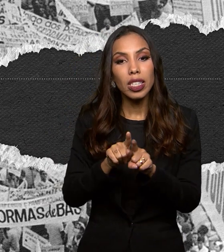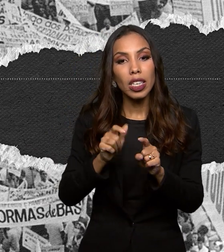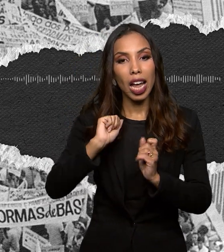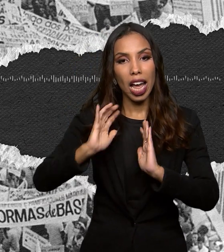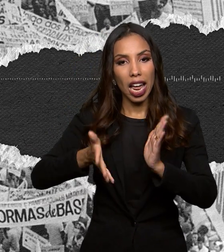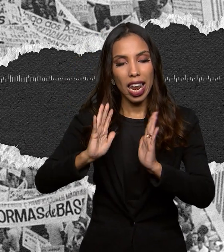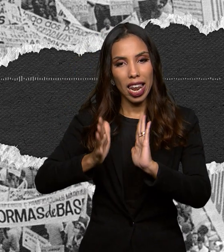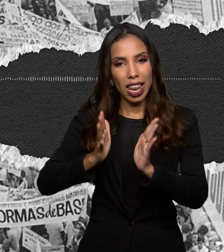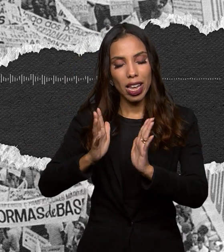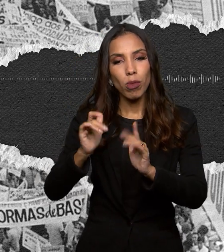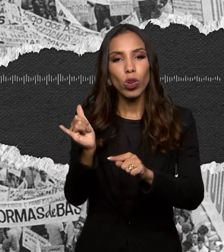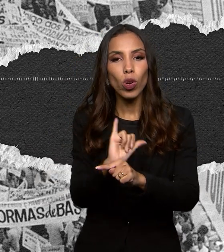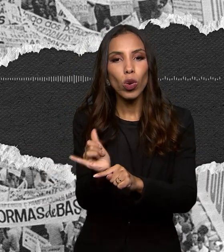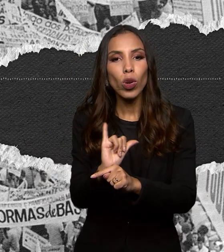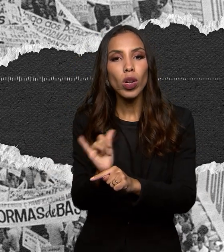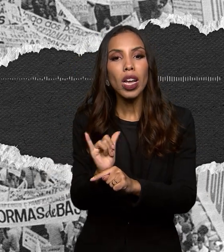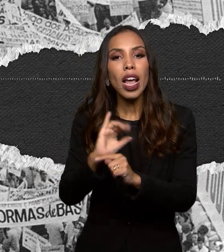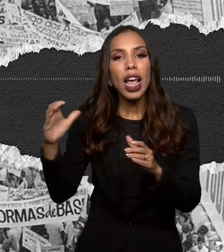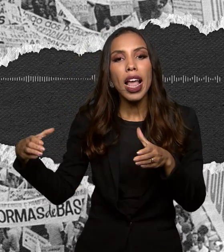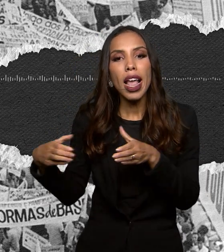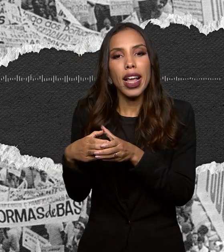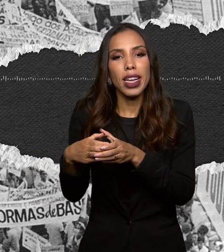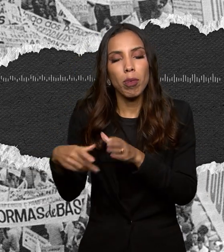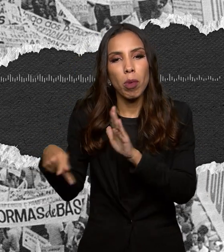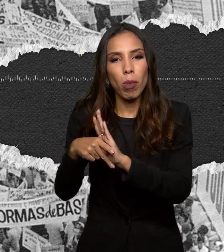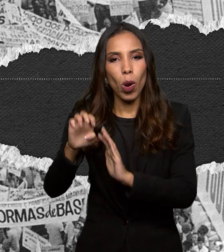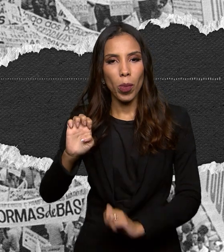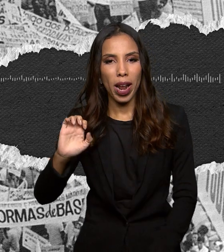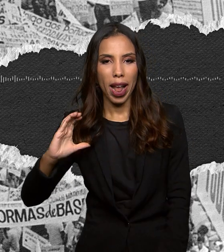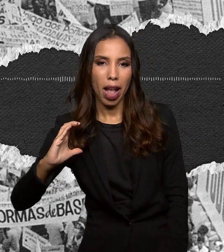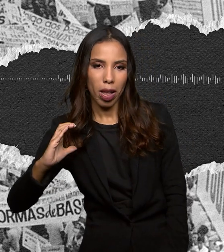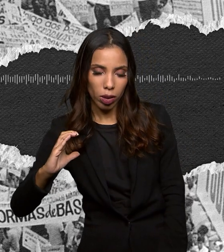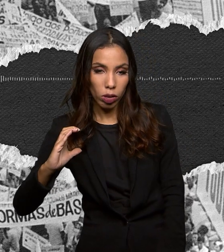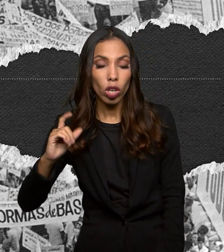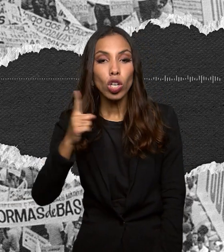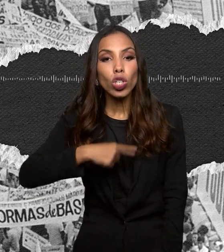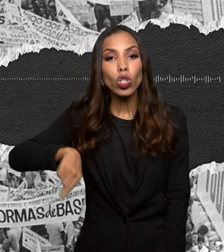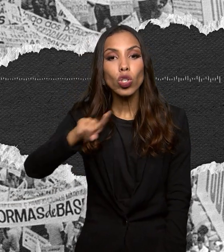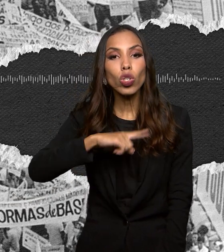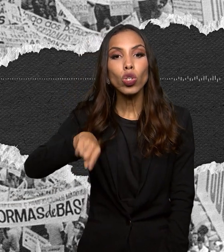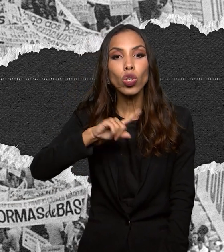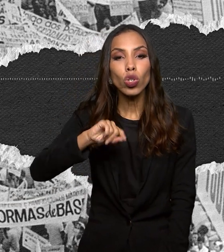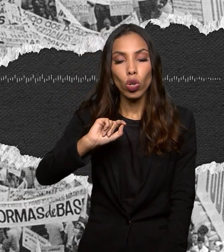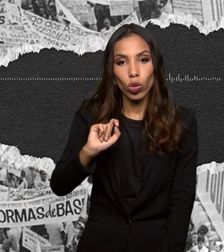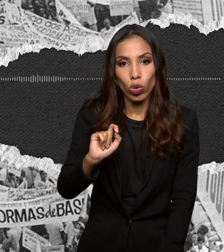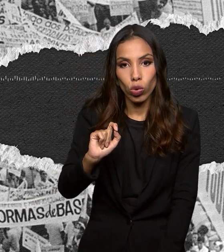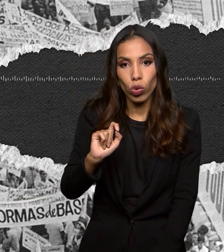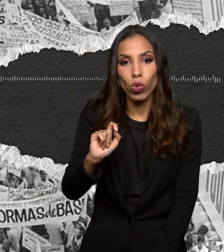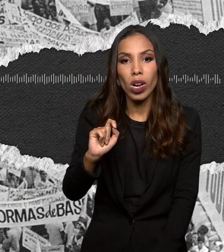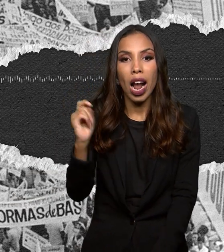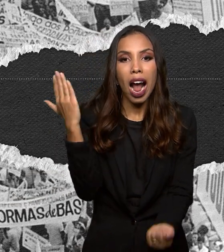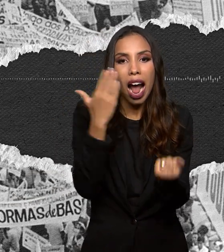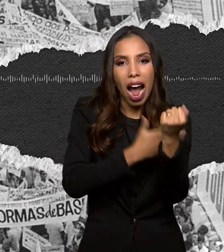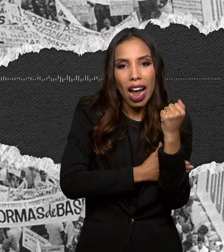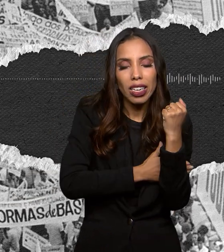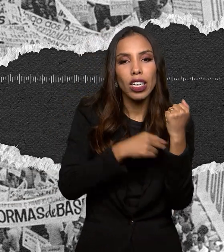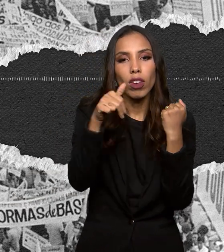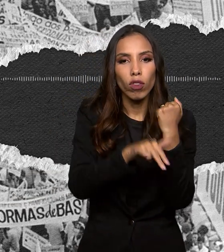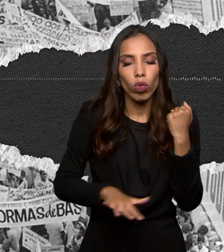em libras divulgada no YouTube é feita pela equipe da EBC usamos material histórico do acervo da EBC do Arquivo Nacional e do